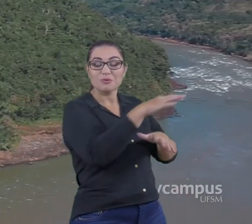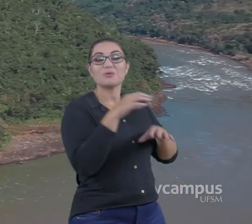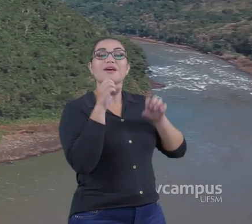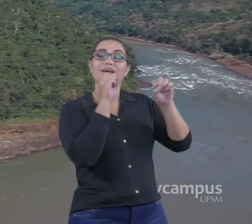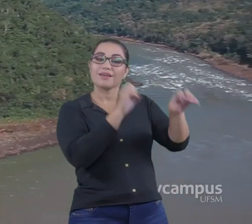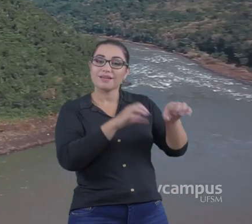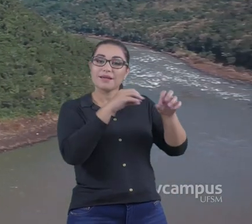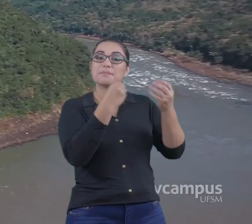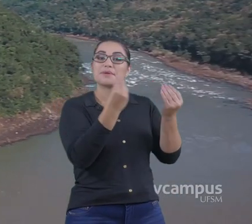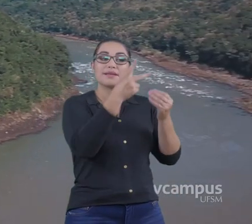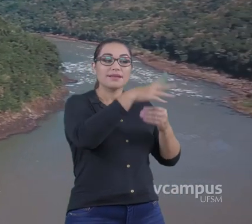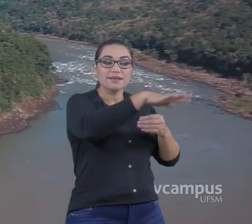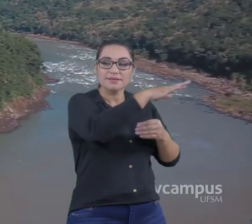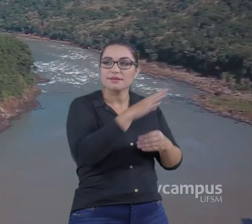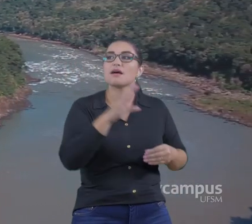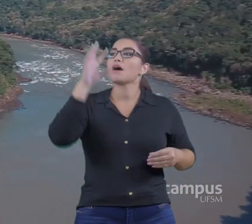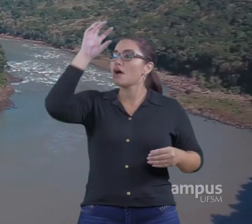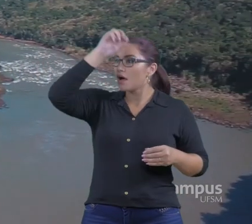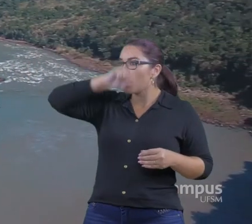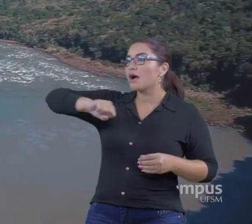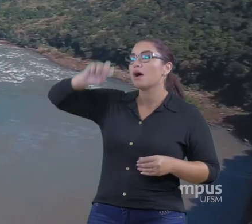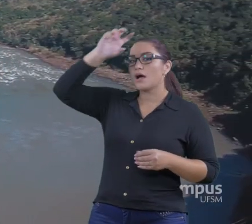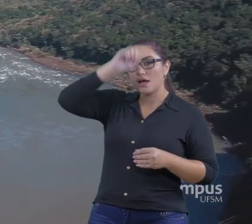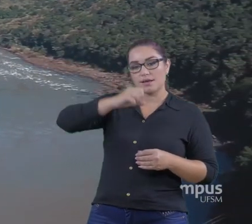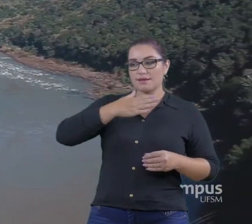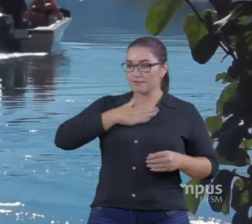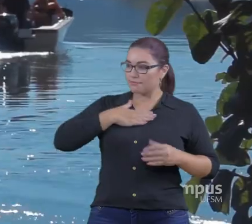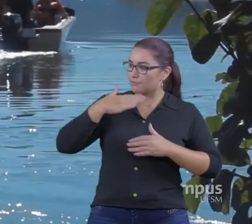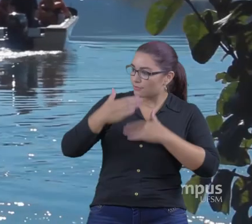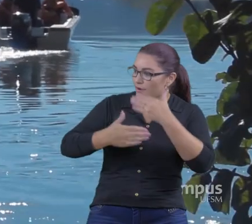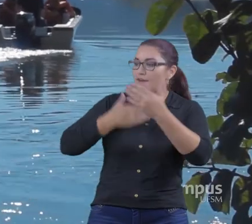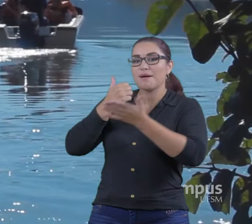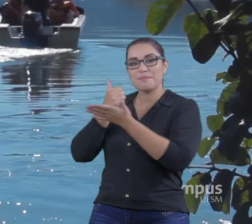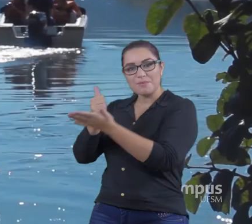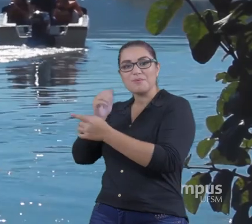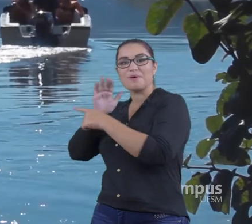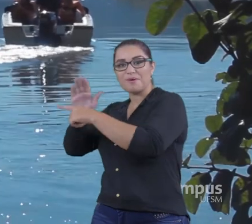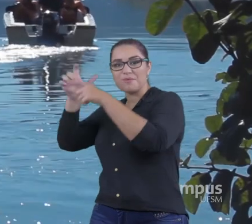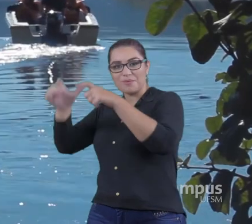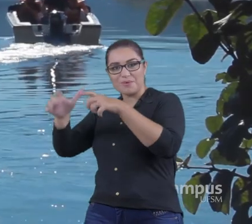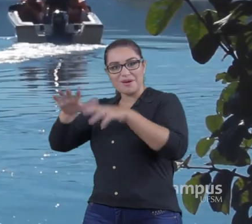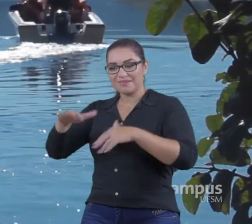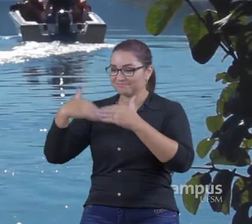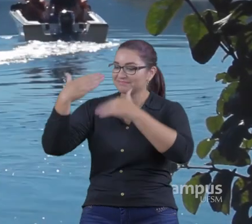desenvolvimento Com base Naquilo que elas Têm de melhor Geoparque Geoparque Do Do